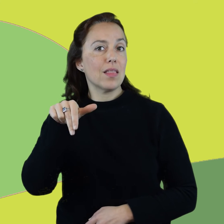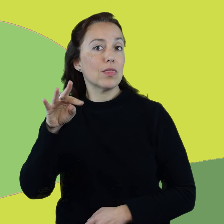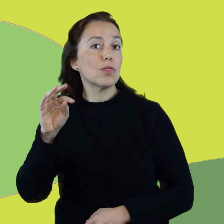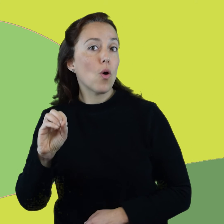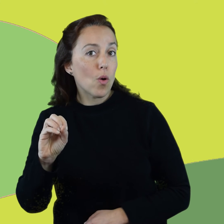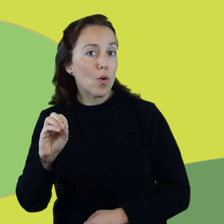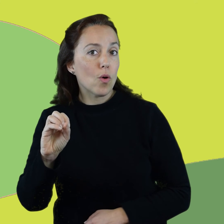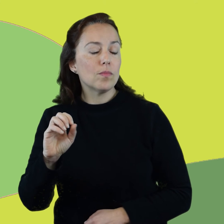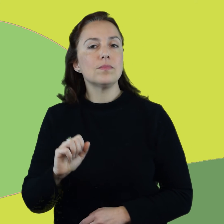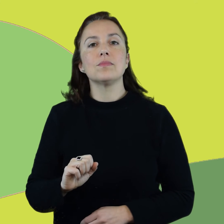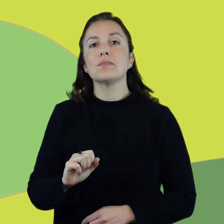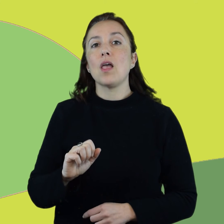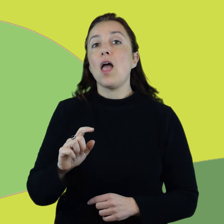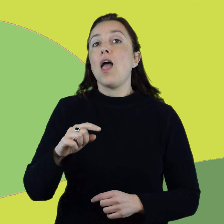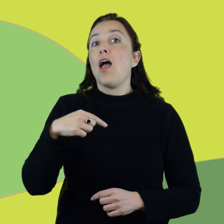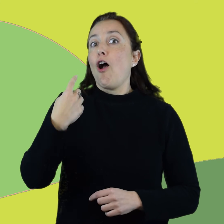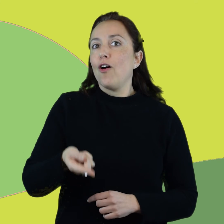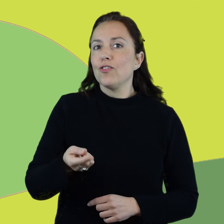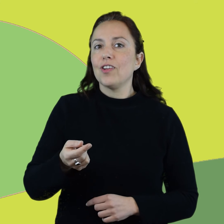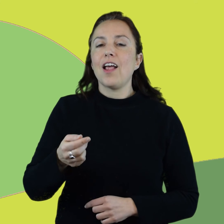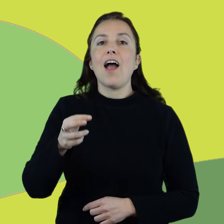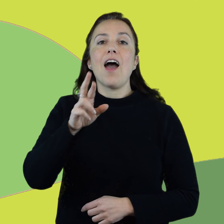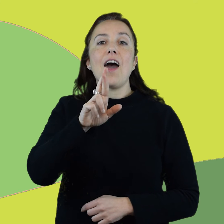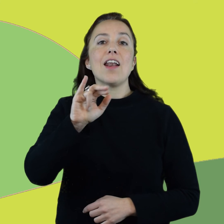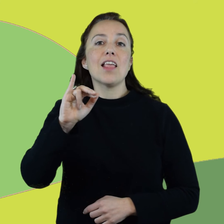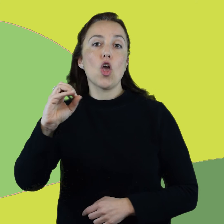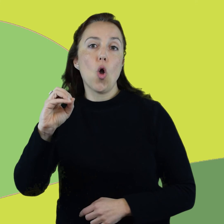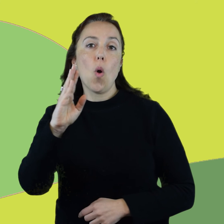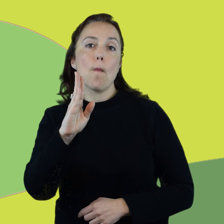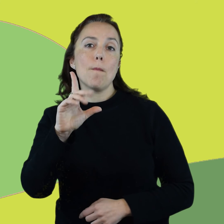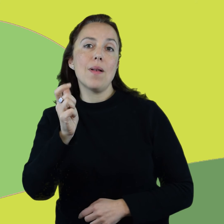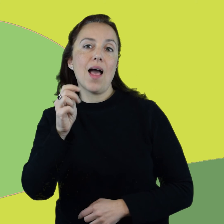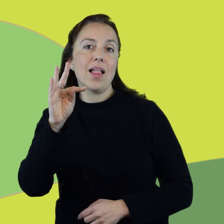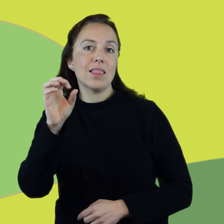¿Te animás a crear anagramas de tu nombre y apellido?